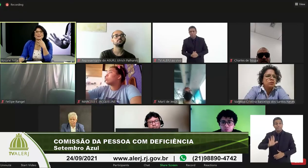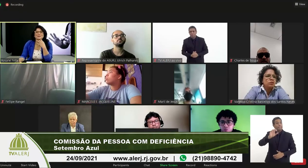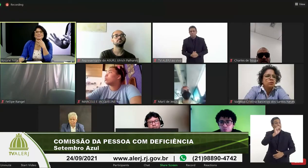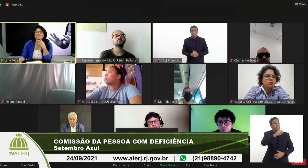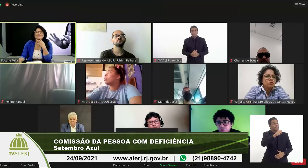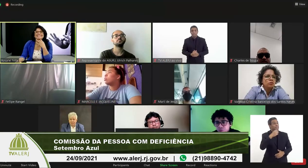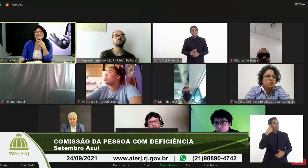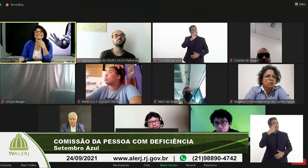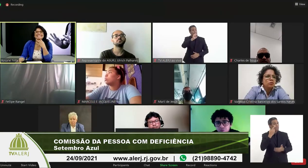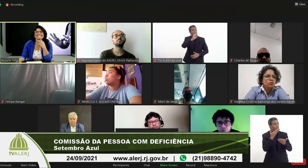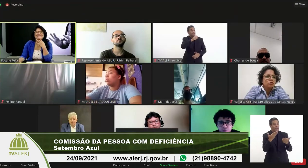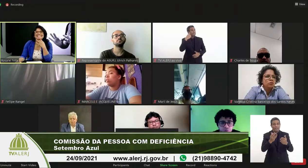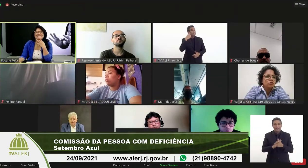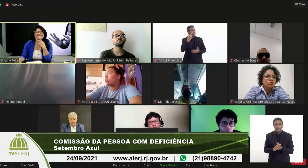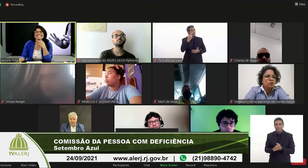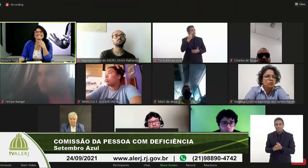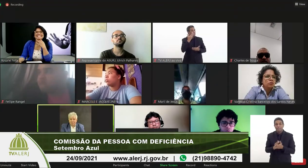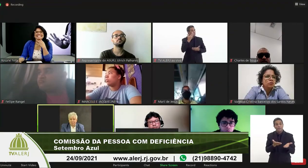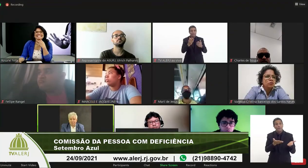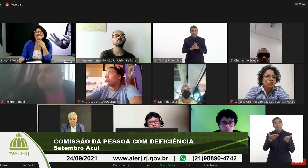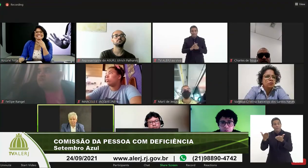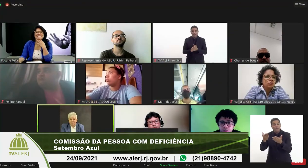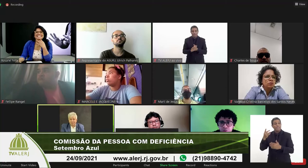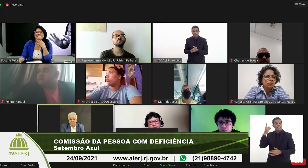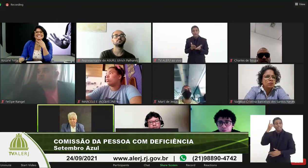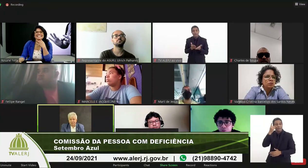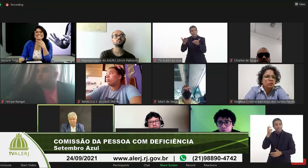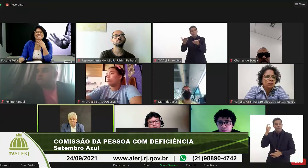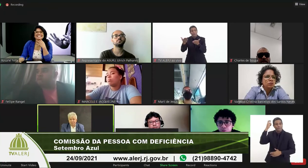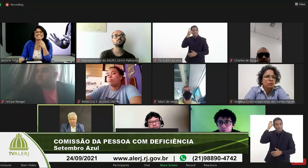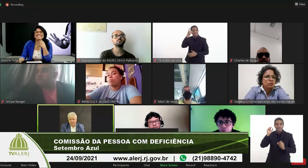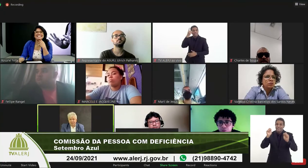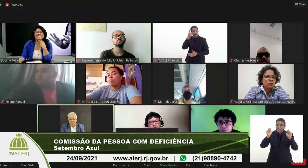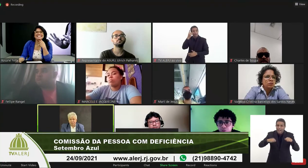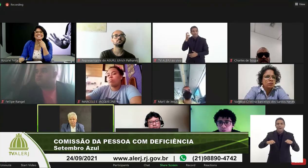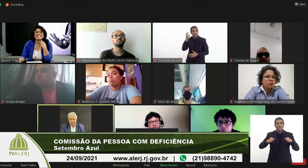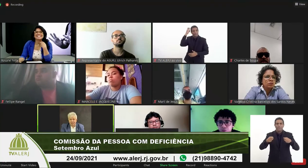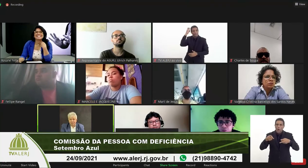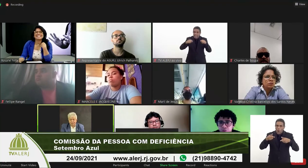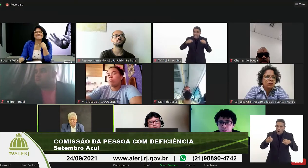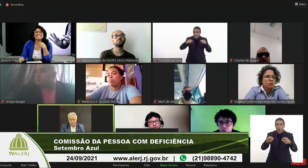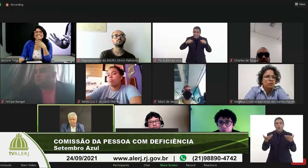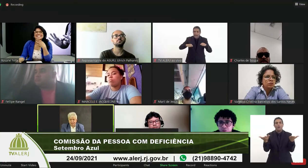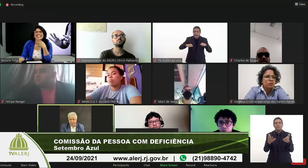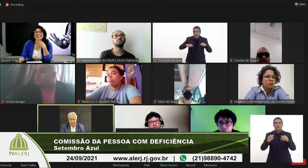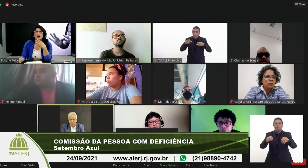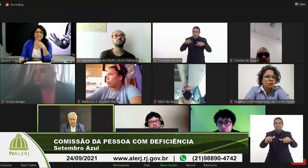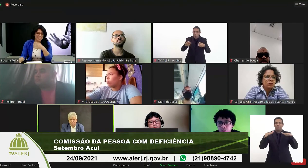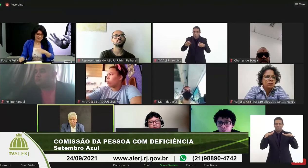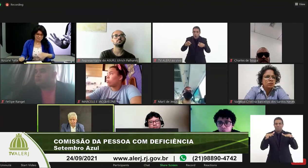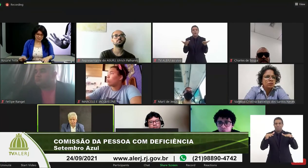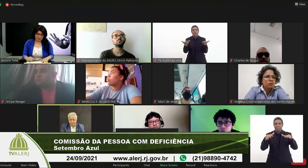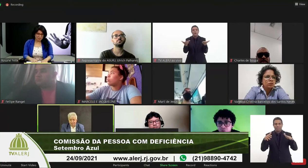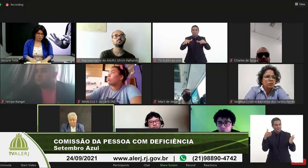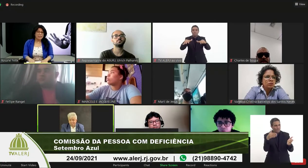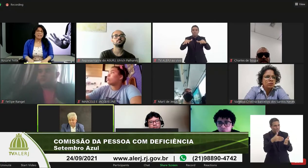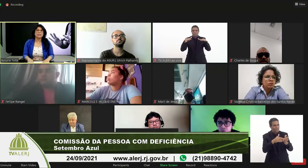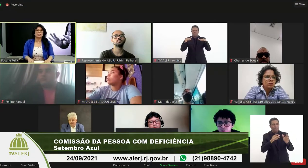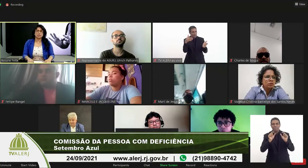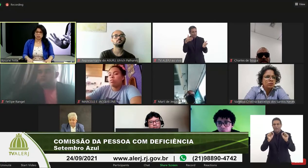deputada vou voltar a palavra para você para que você possa dar continuidade até o encerramento